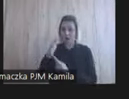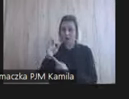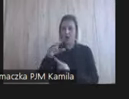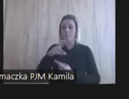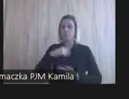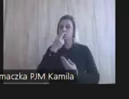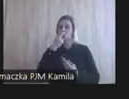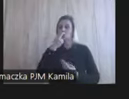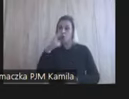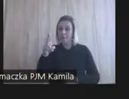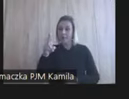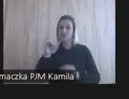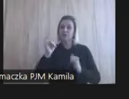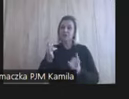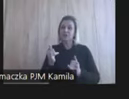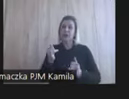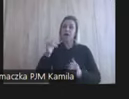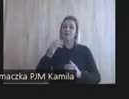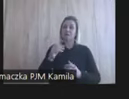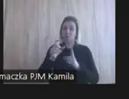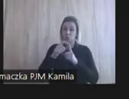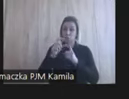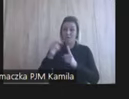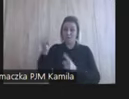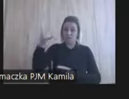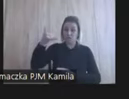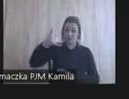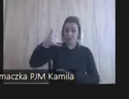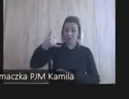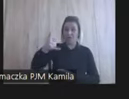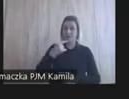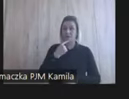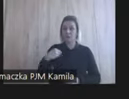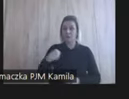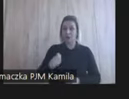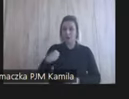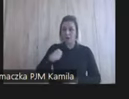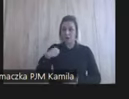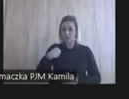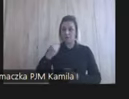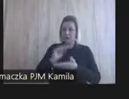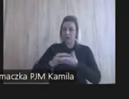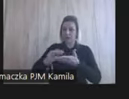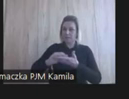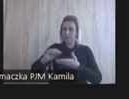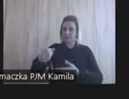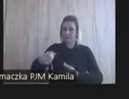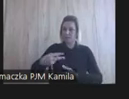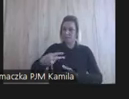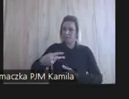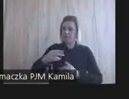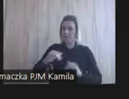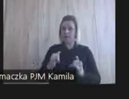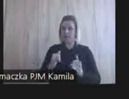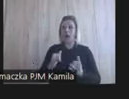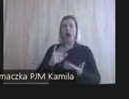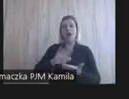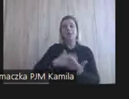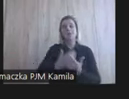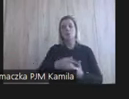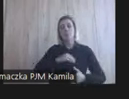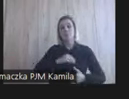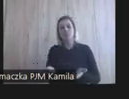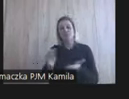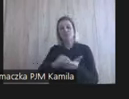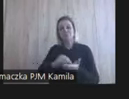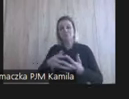zobaczyć, jak słowo czajnik już brzmi w języku angielskim, jak jest napisane. Jeżeli ktoś powie, a czy moglibyśmy dodać amerykański język